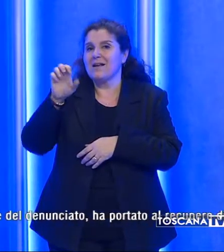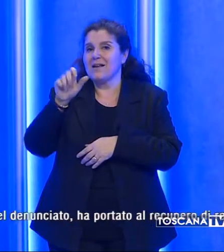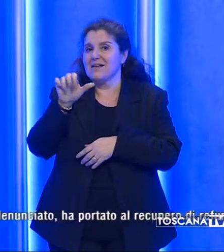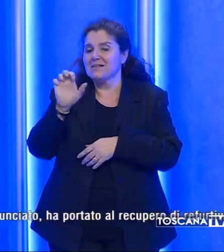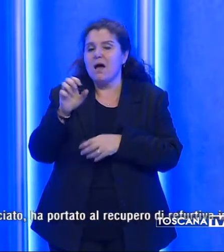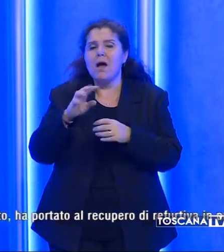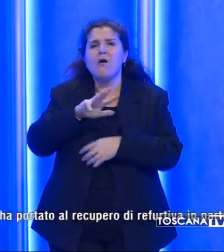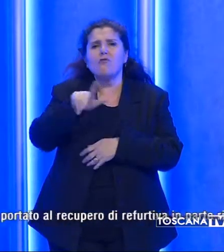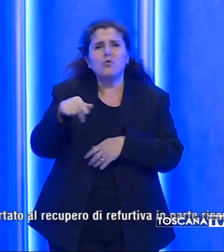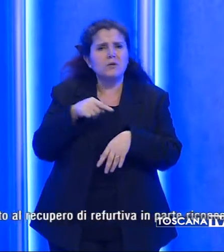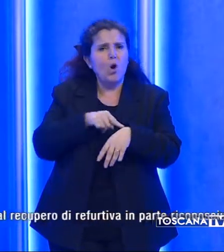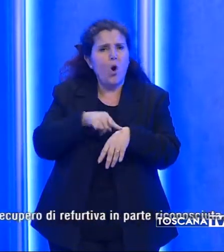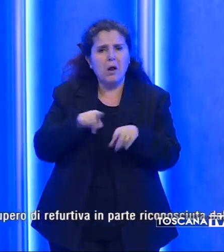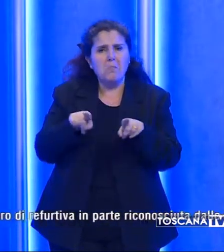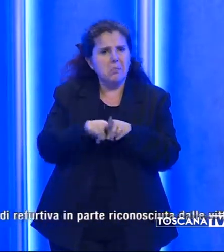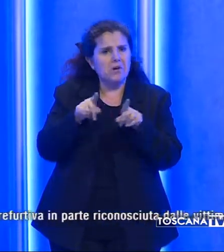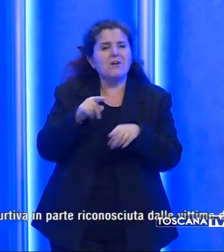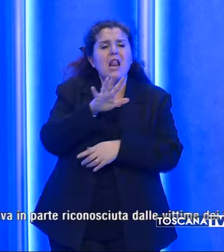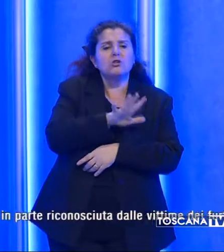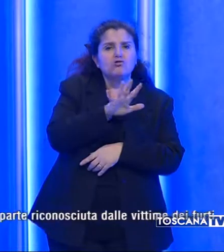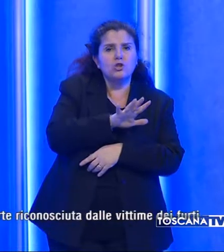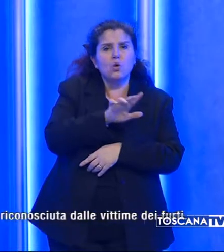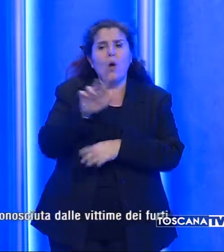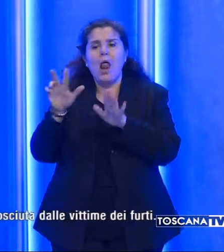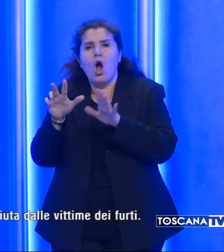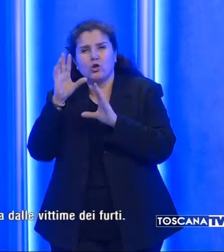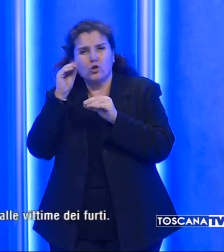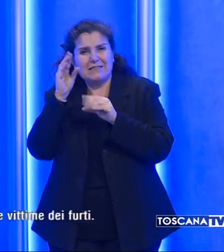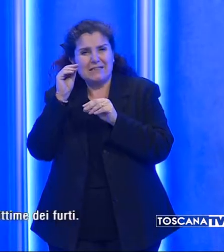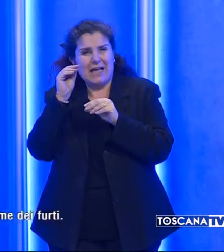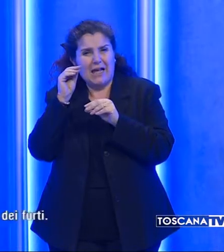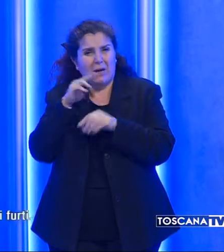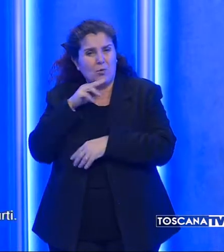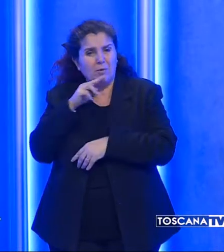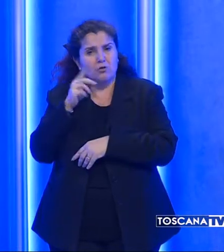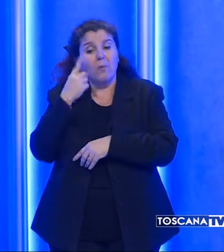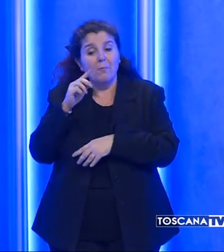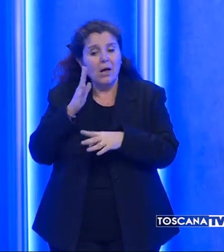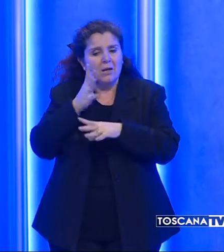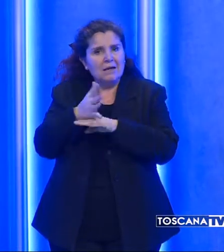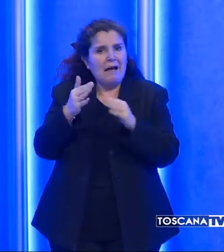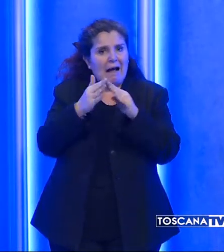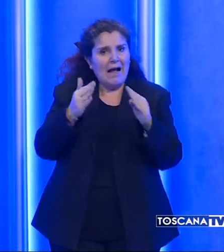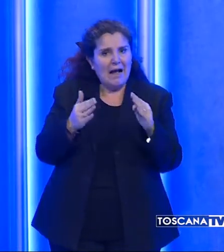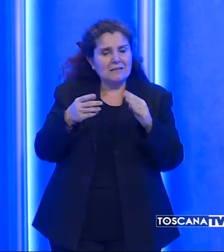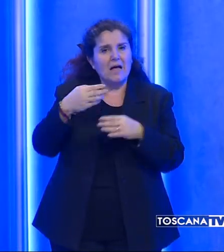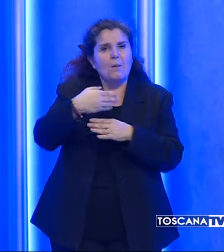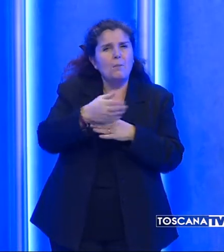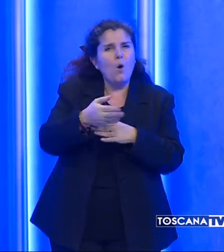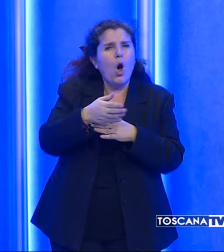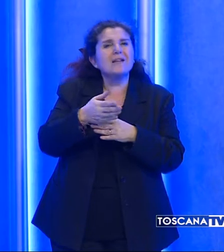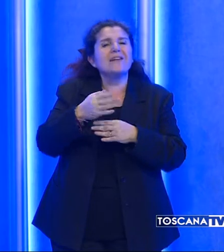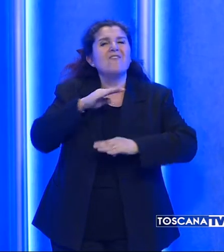avvenuti sempre alla stessa ora tra le 17 e le 20. Per entrare nelle case forzavano le porte